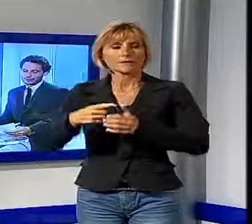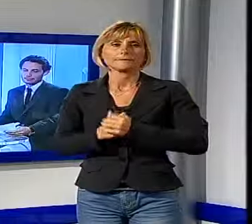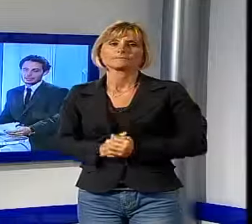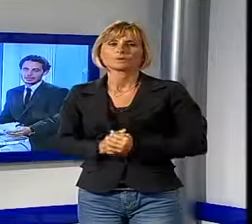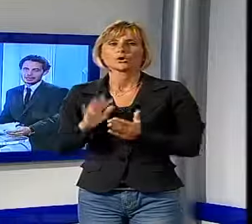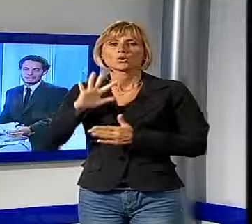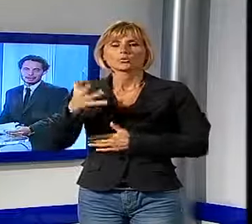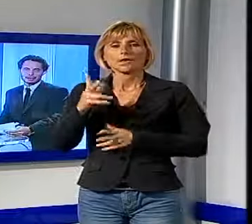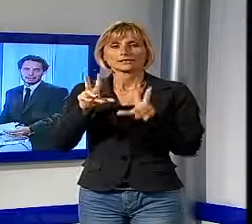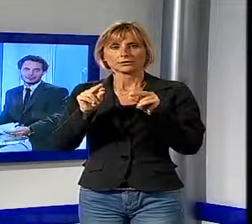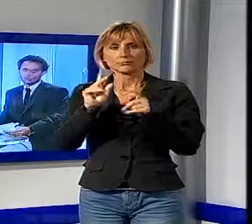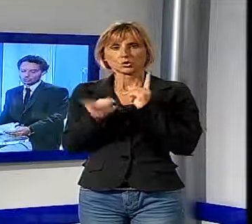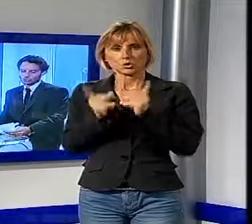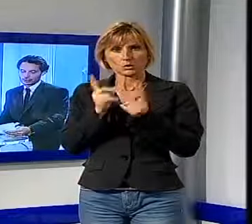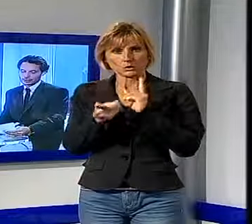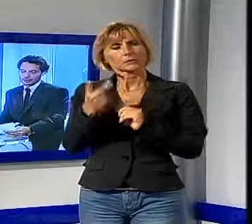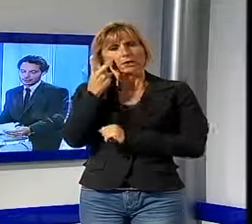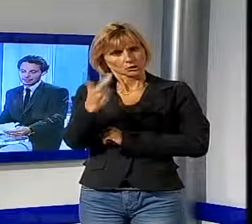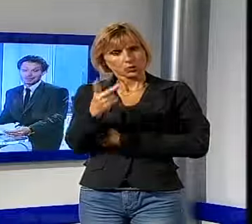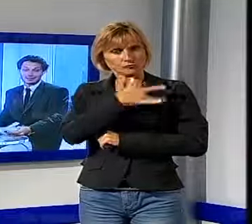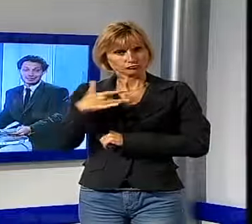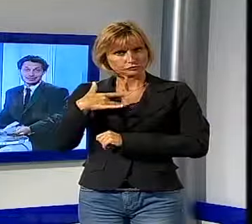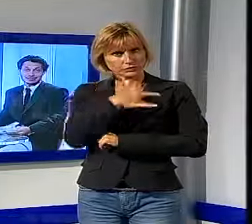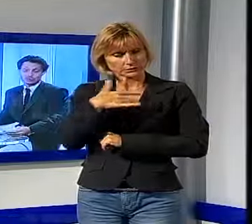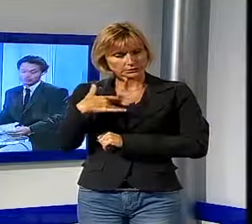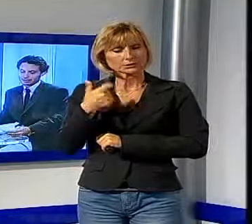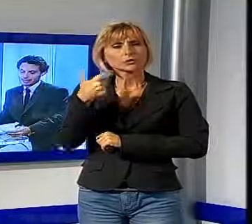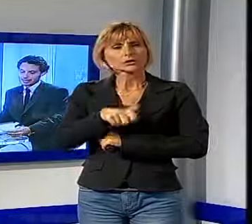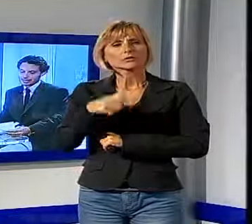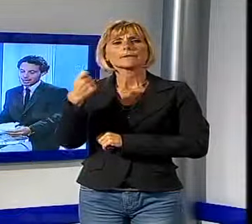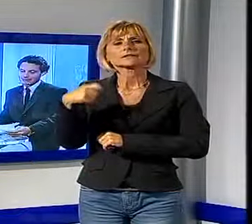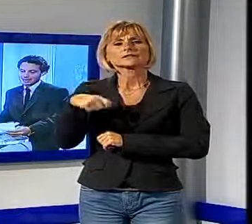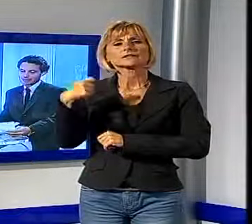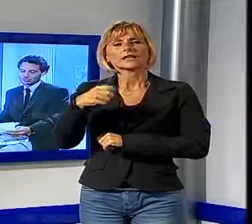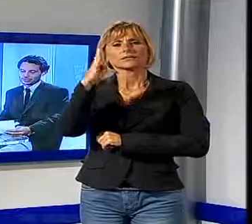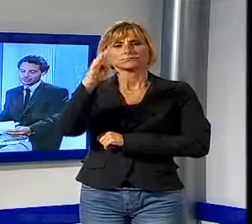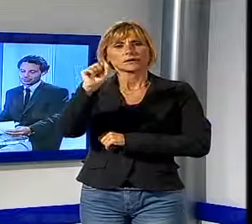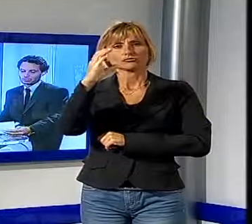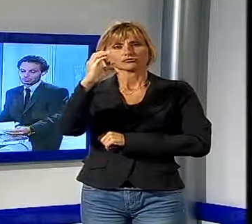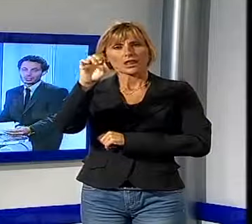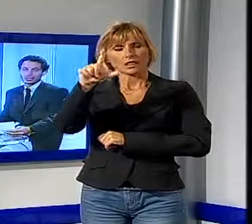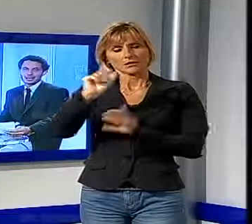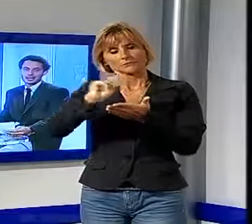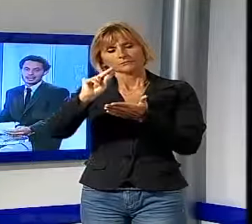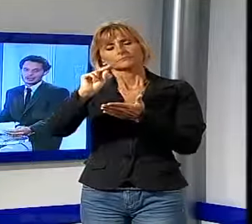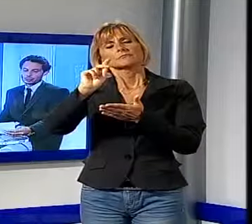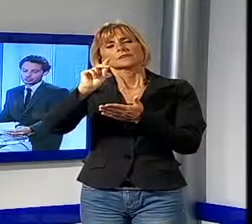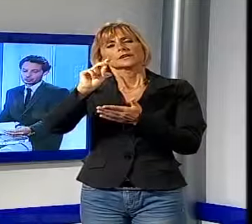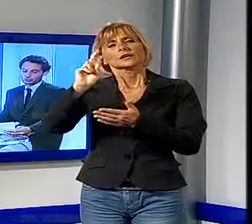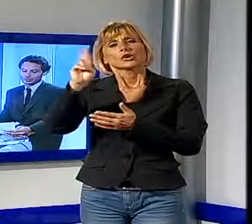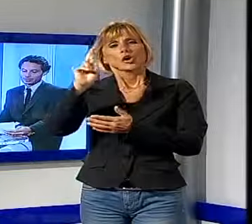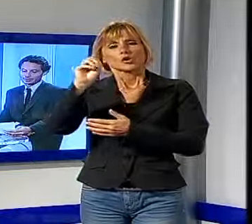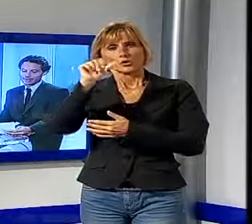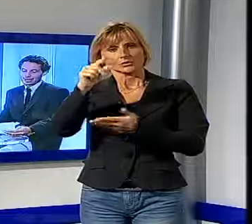notizia di politica, ma che poi interessa anche i cittadini, perché il presidente della provincia Baccelli ha inviato al governatore regionale Enrico